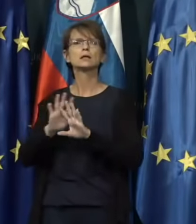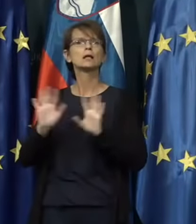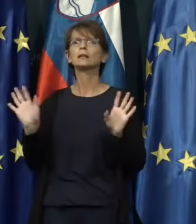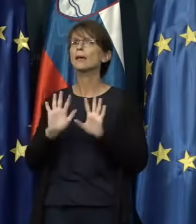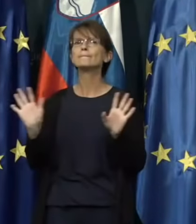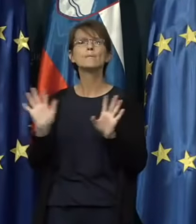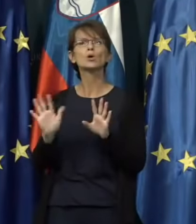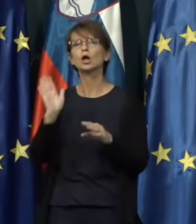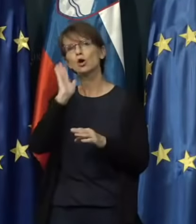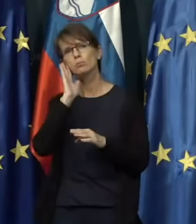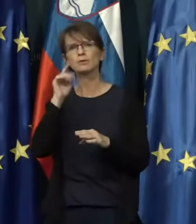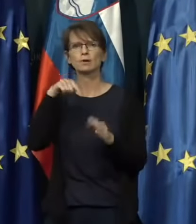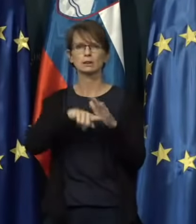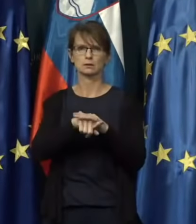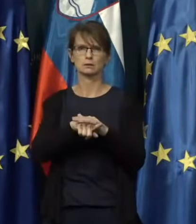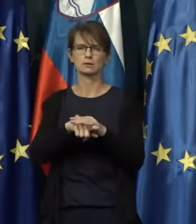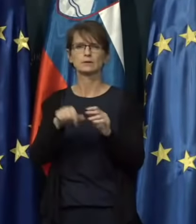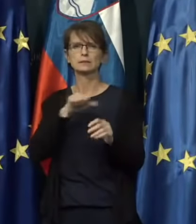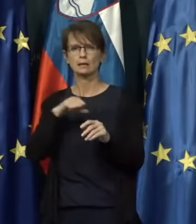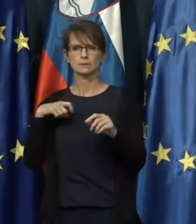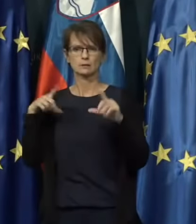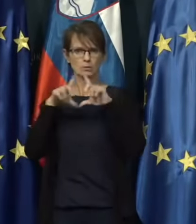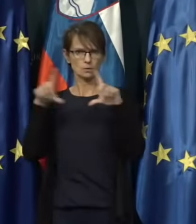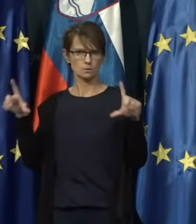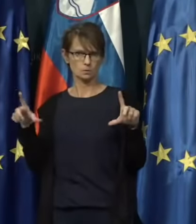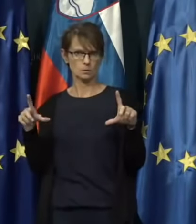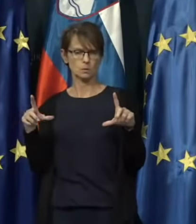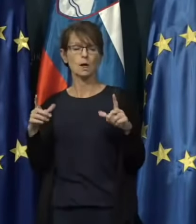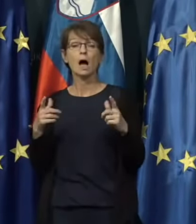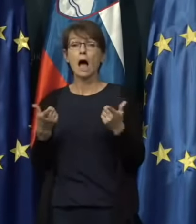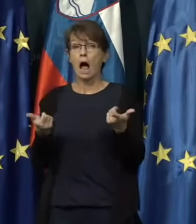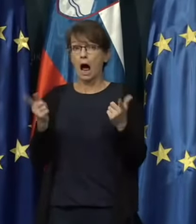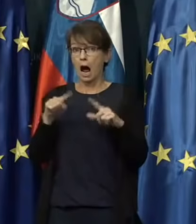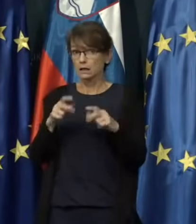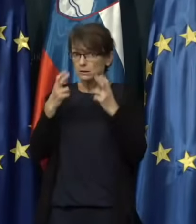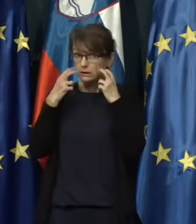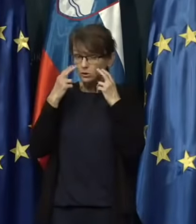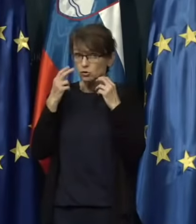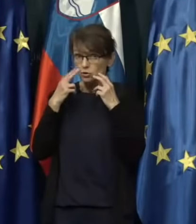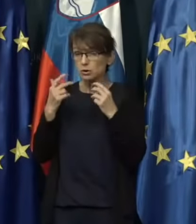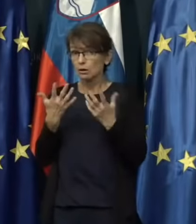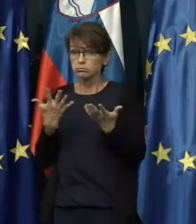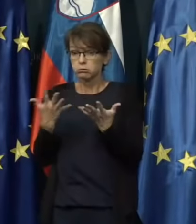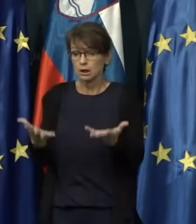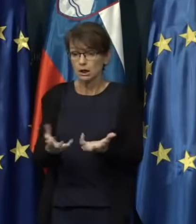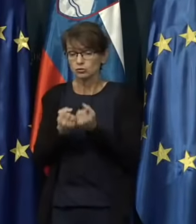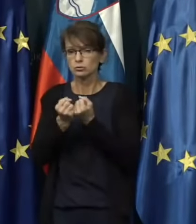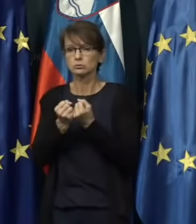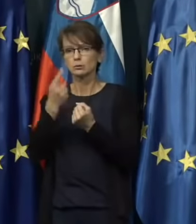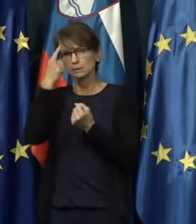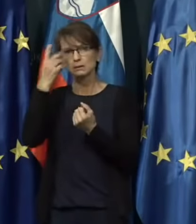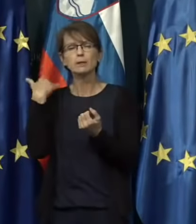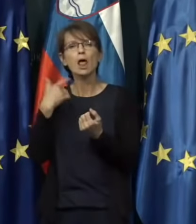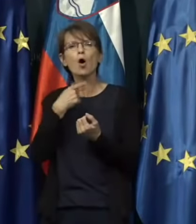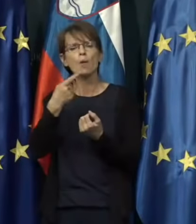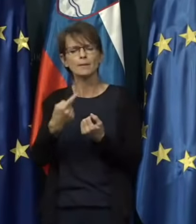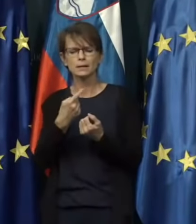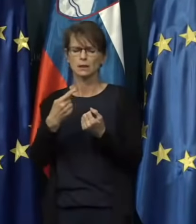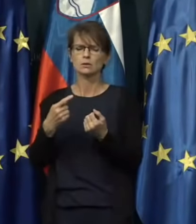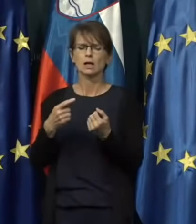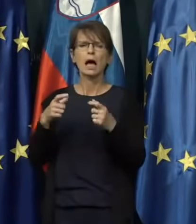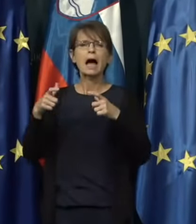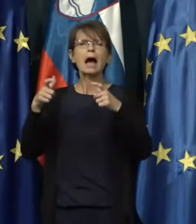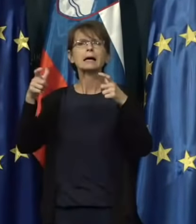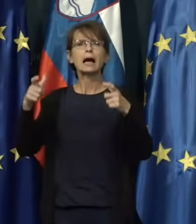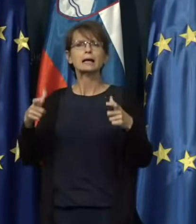tam bivati, dokler im je karantena. A se išče kakšno rešitev? Mislim, da je bilo menjeno karantenski